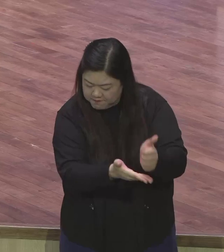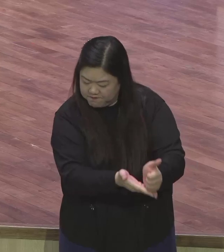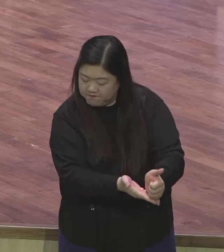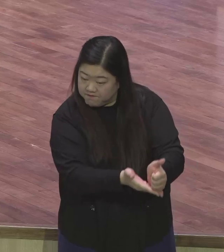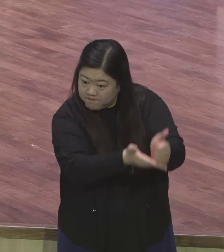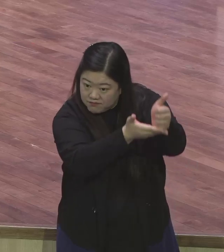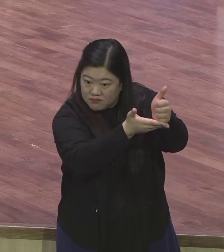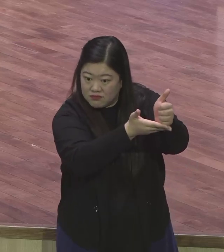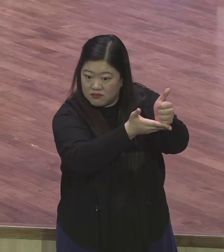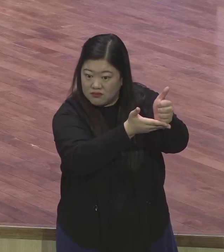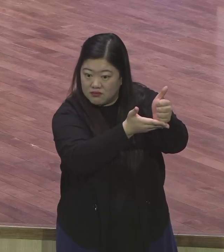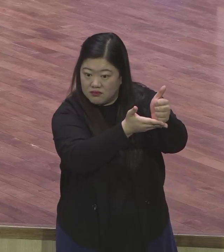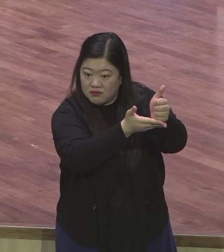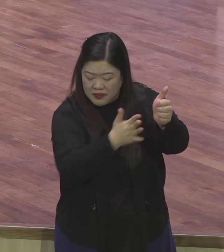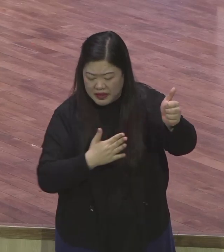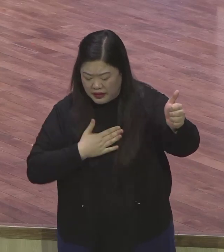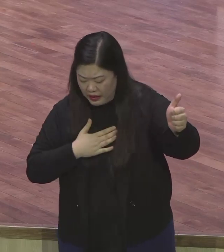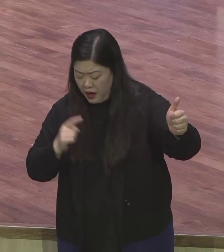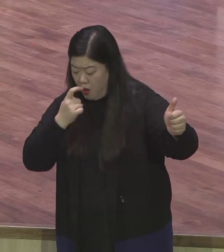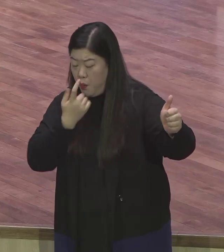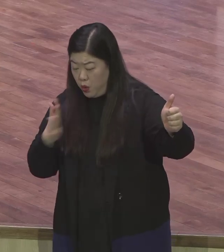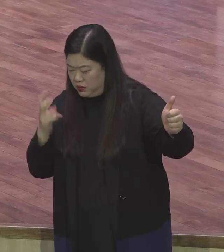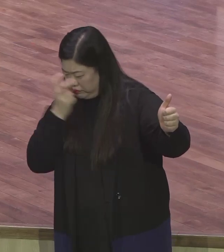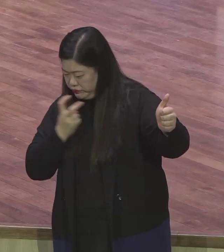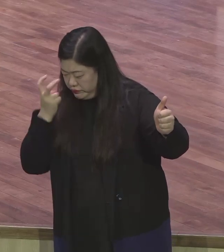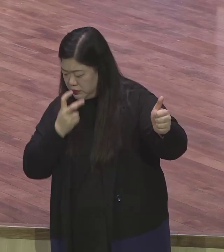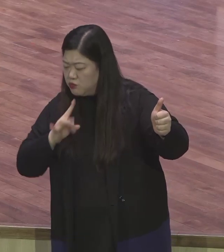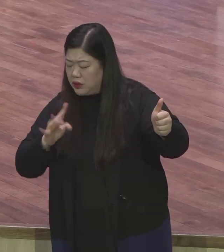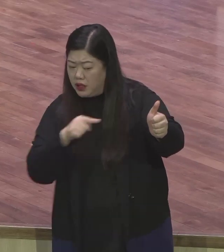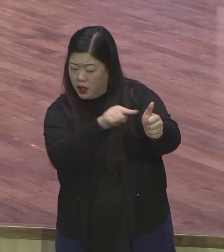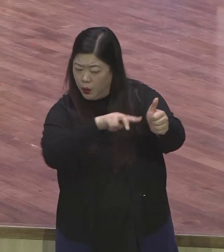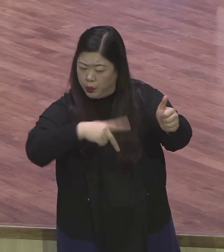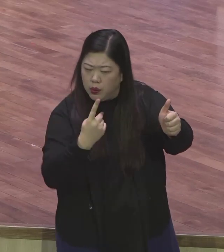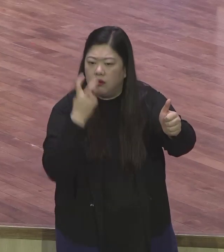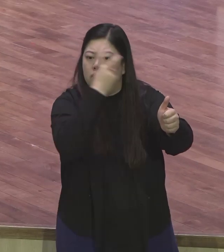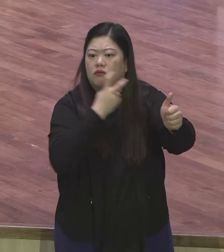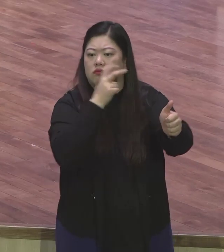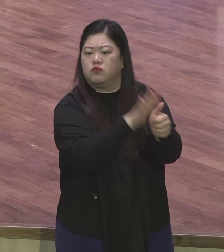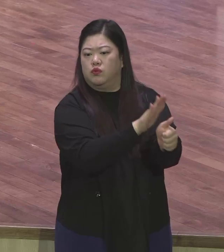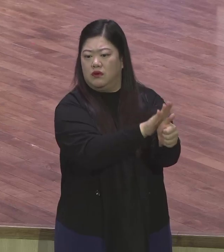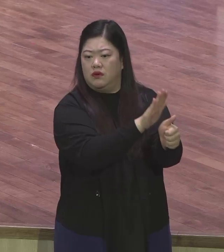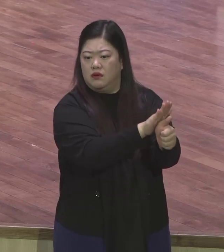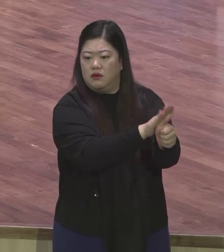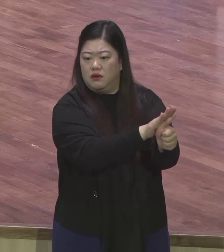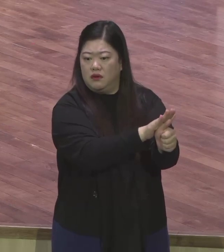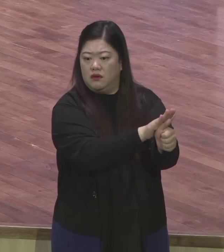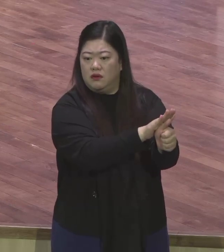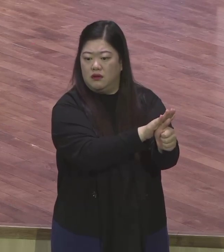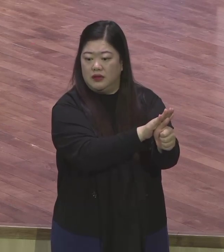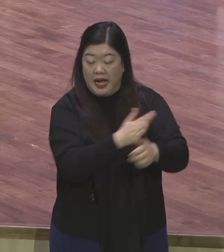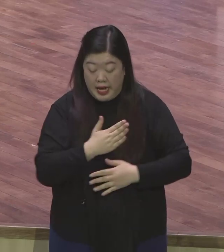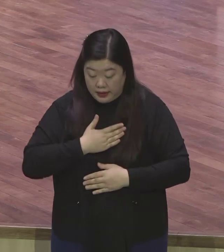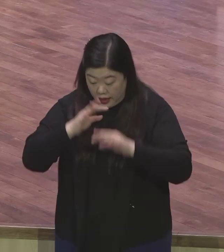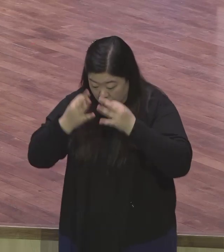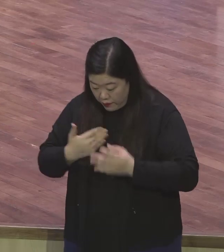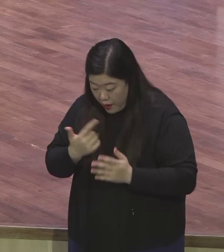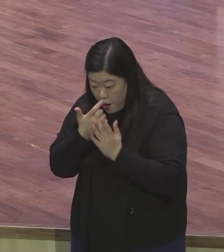사람들의 일까지 돌보는 새틀 인생 사라고 강조하고 있어요 자기 일 자기가 할 뿐만 아니라 다른 사람 일까지 도와줘